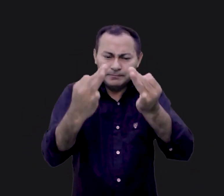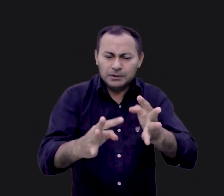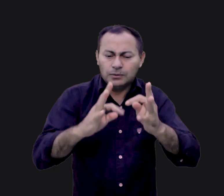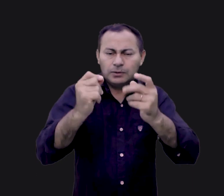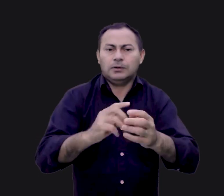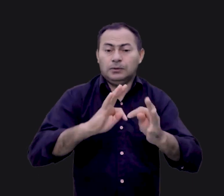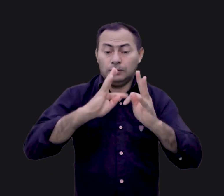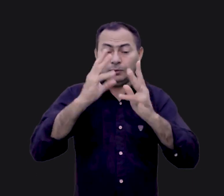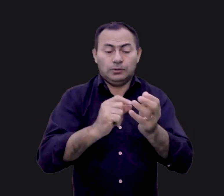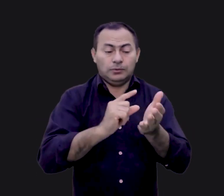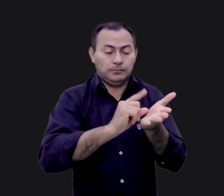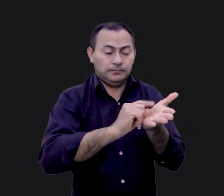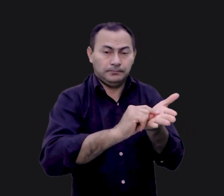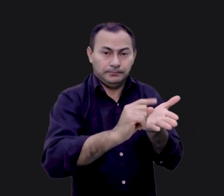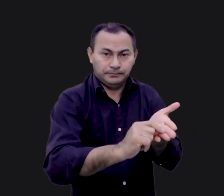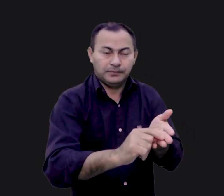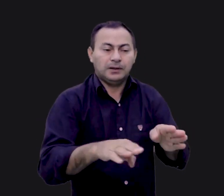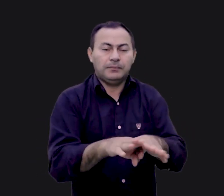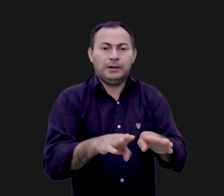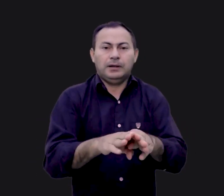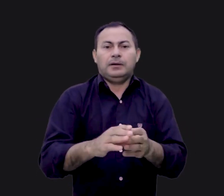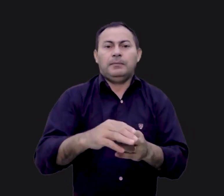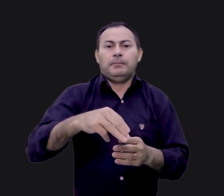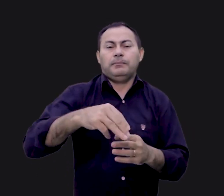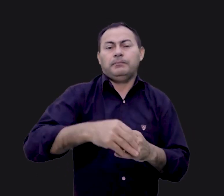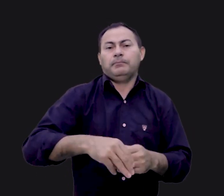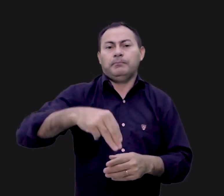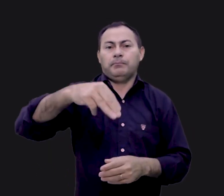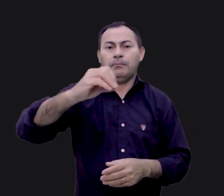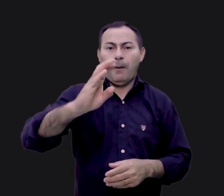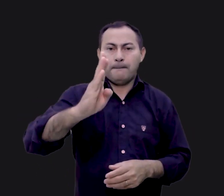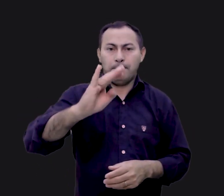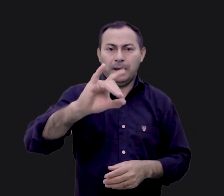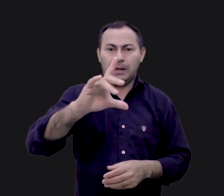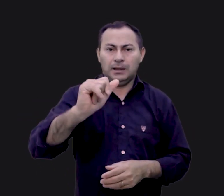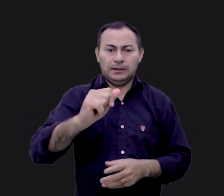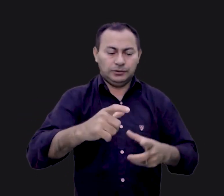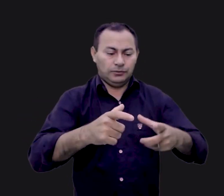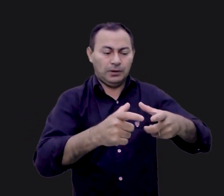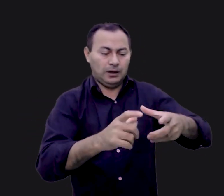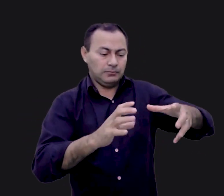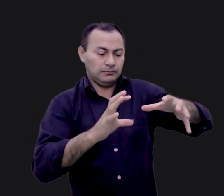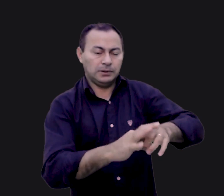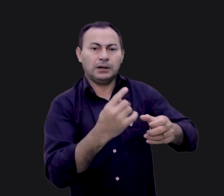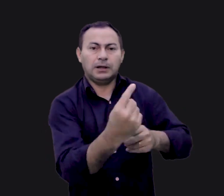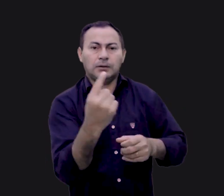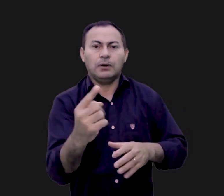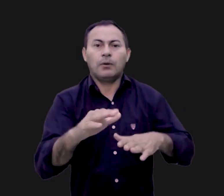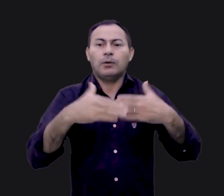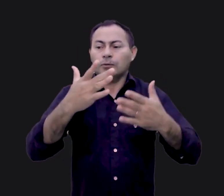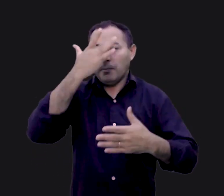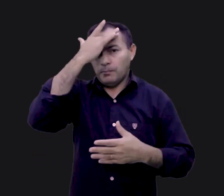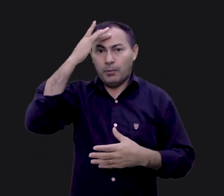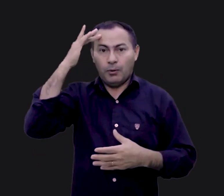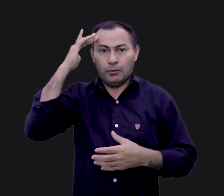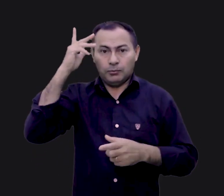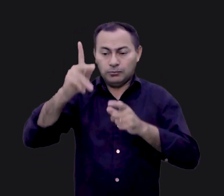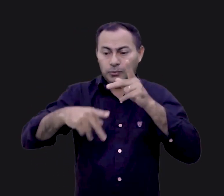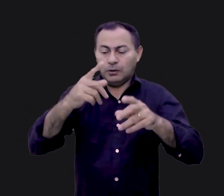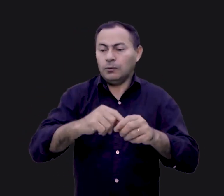Todos os artigos de mobília do tabernáculo tinham argolas especialmente colocadas em cada um para que, quando o povo voltasse